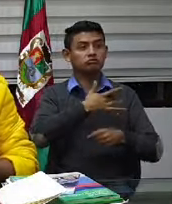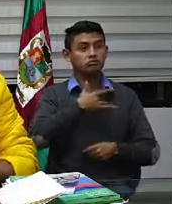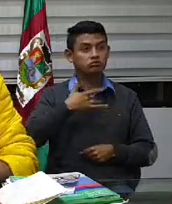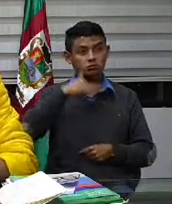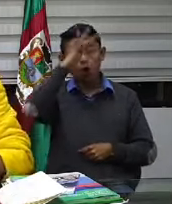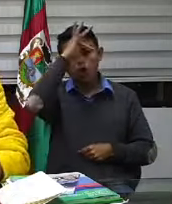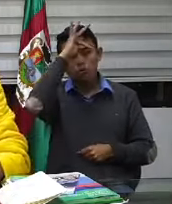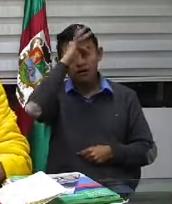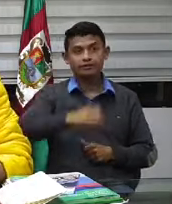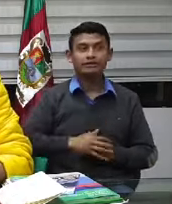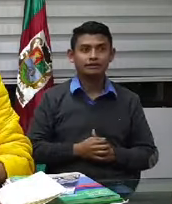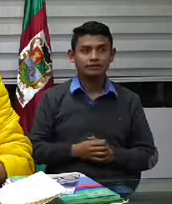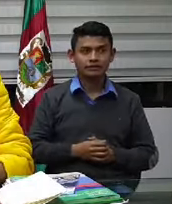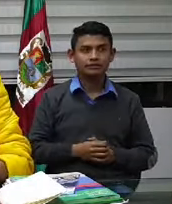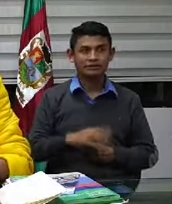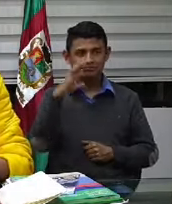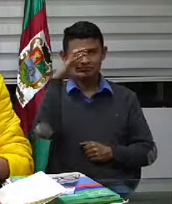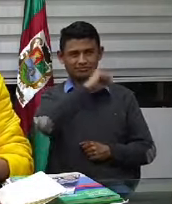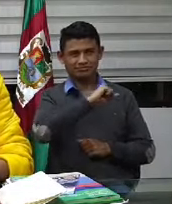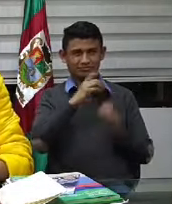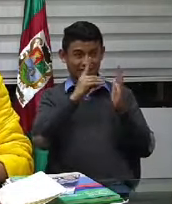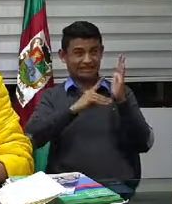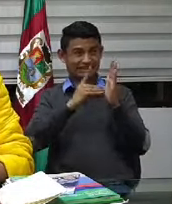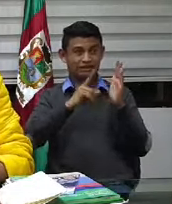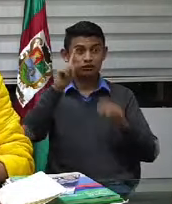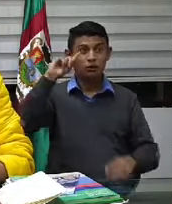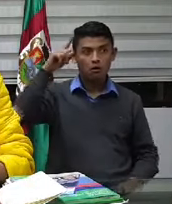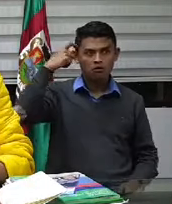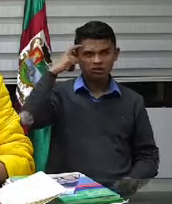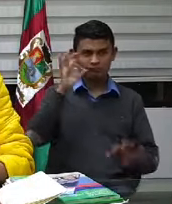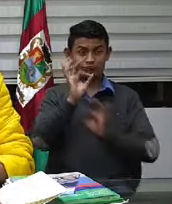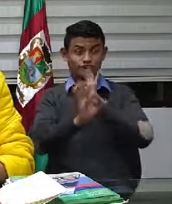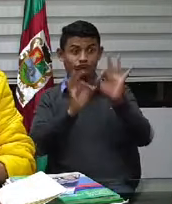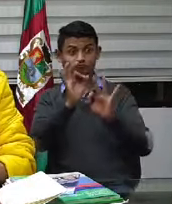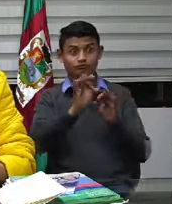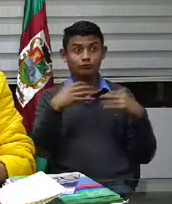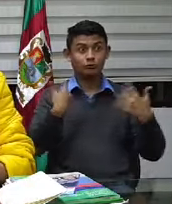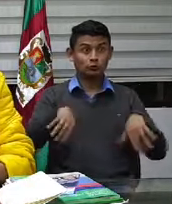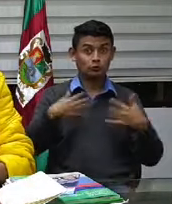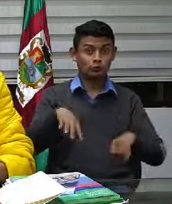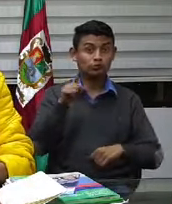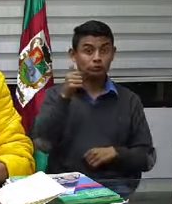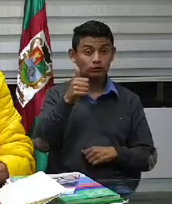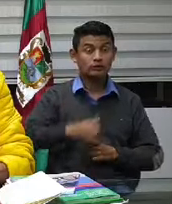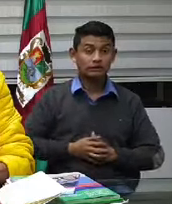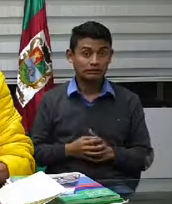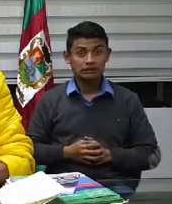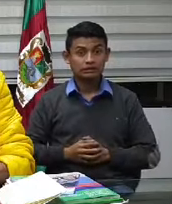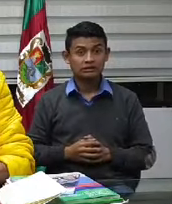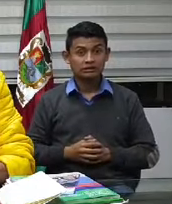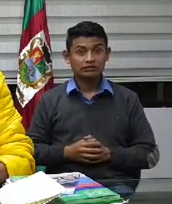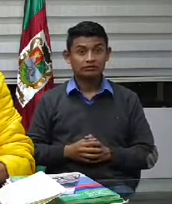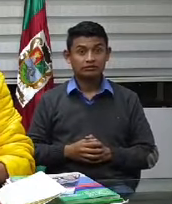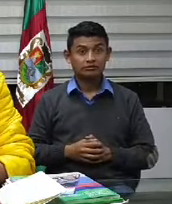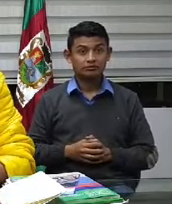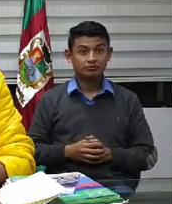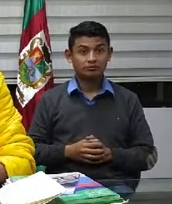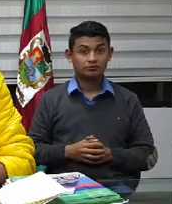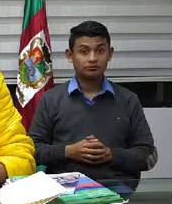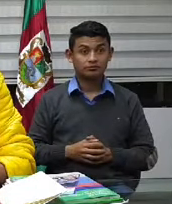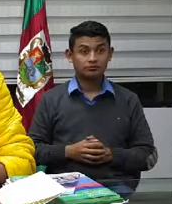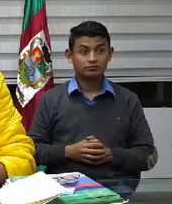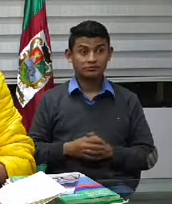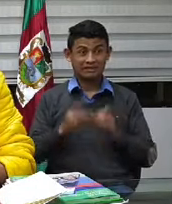538 hay algo muy importante que hace referencia a que las personas del régimen